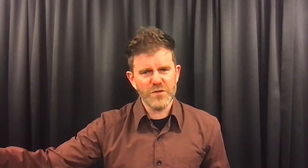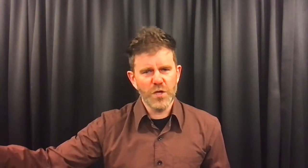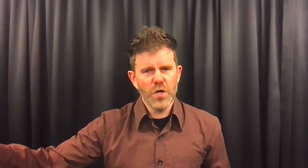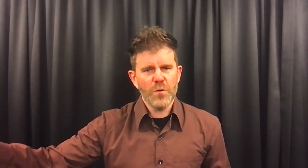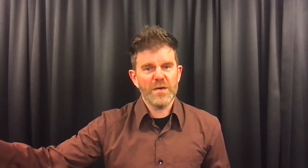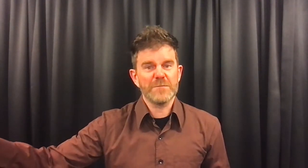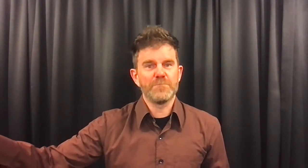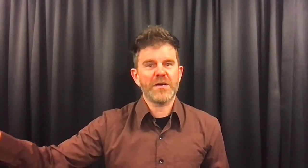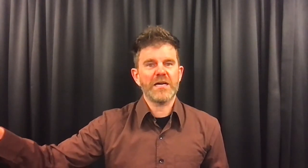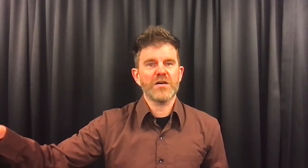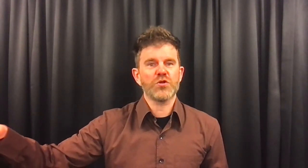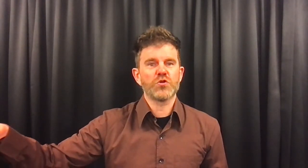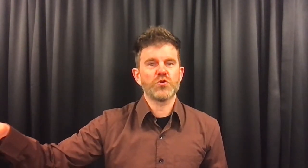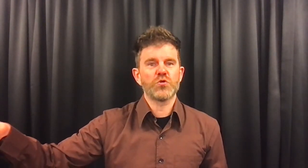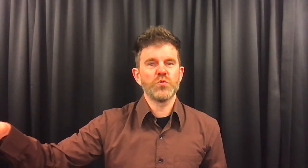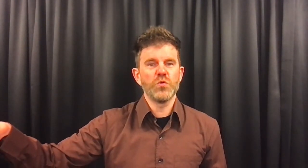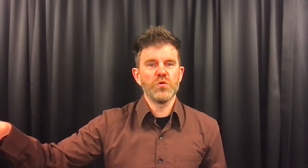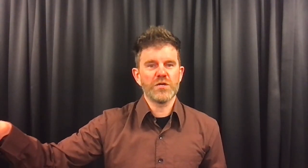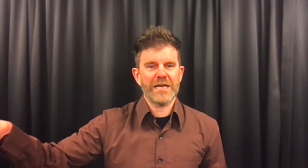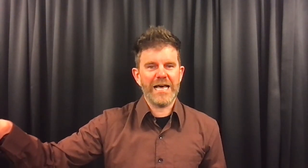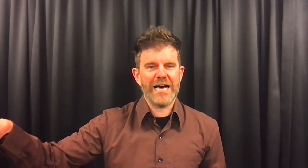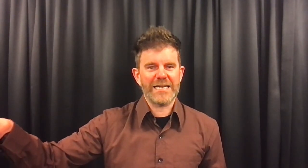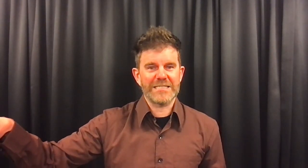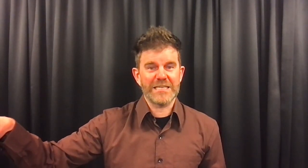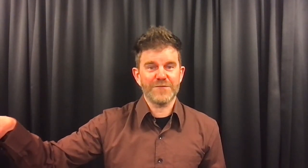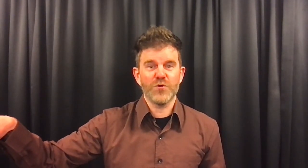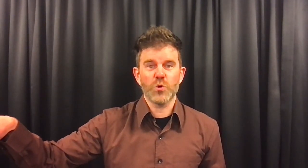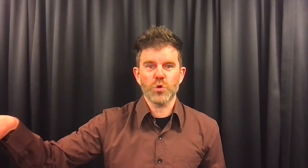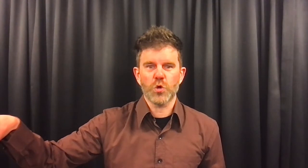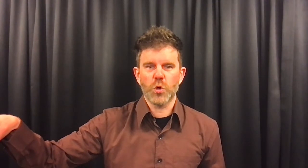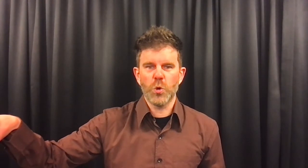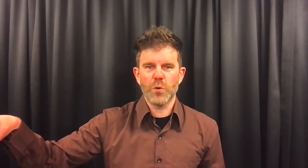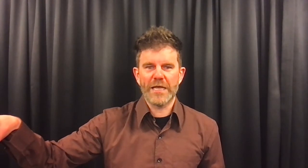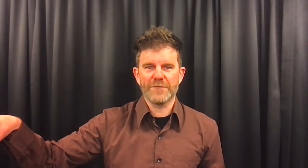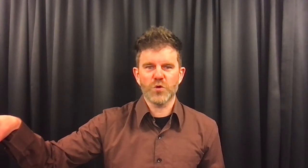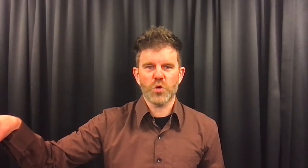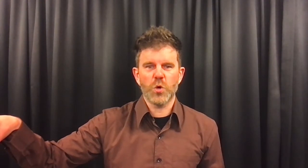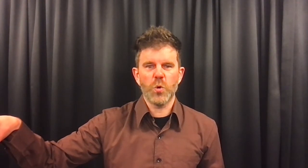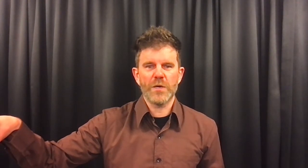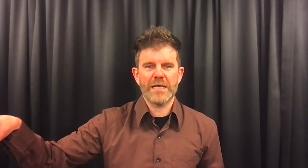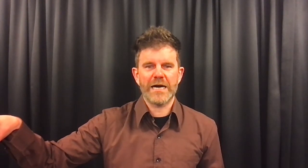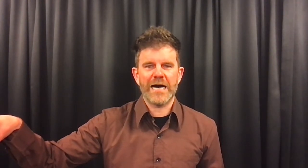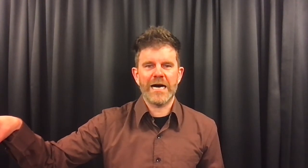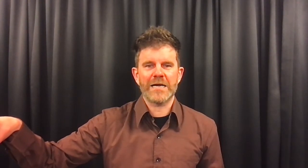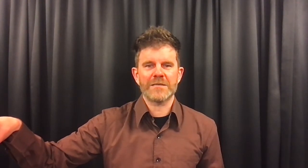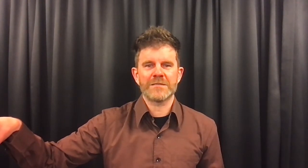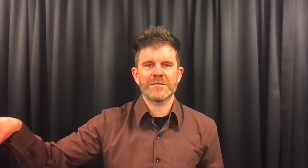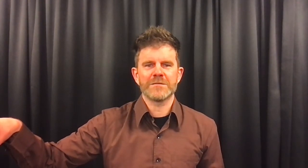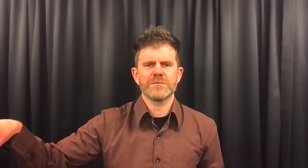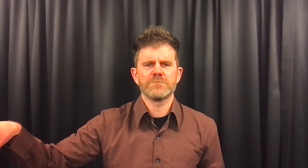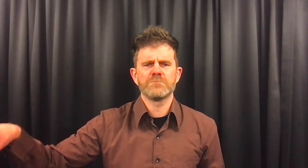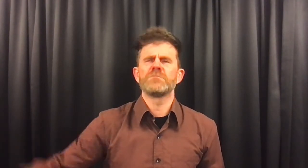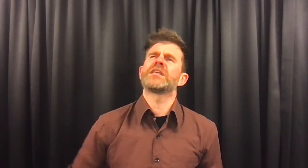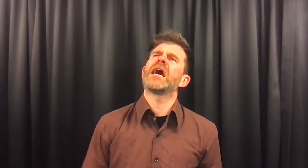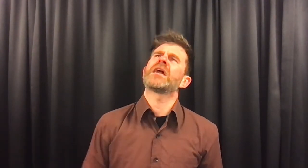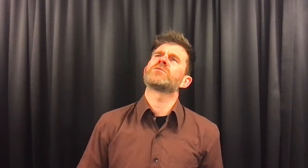werd een prachtige stoel klaargezet voor de koning. Voor koning arend. En die arend.